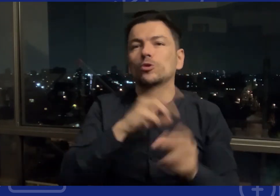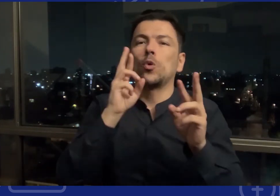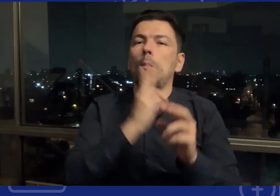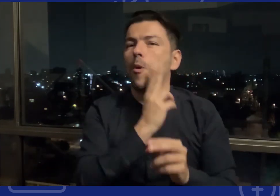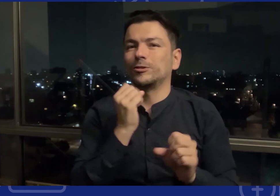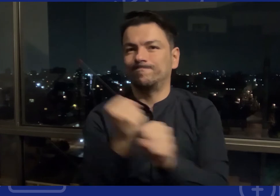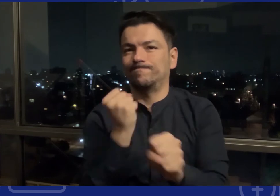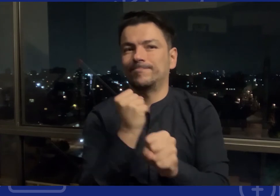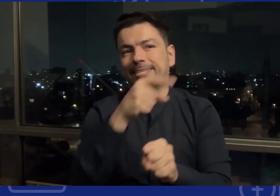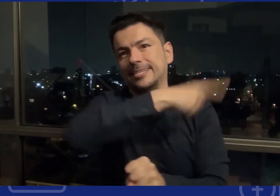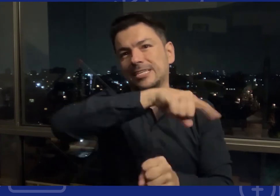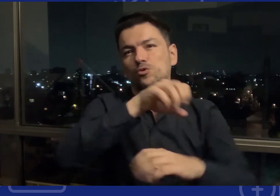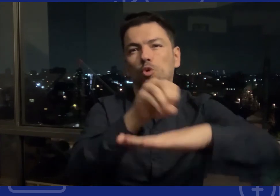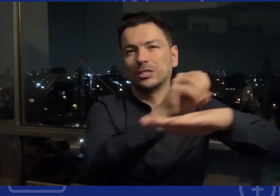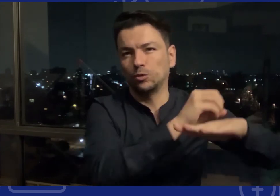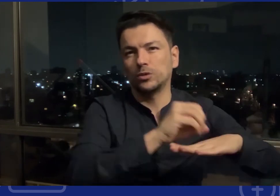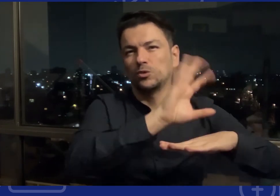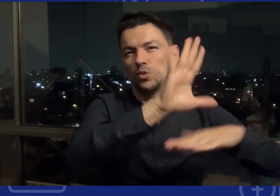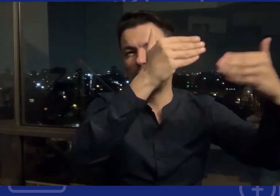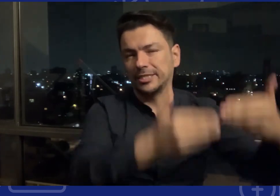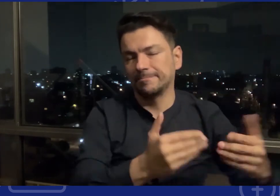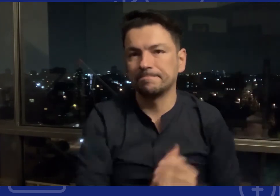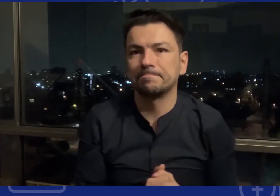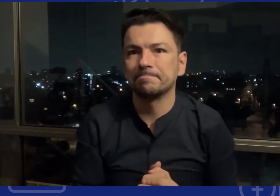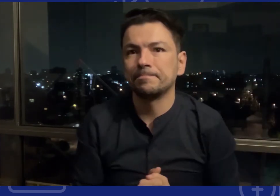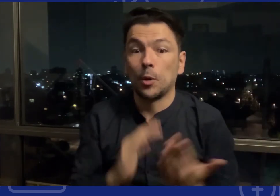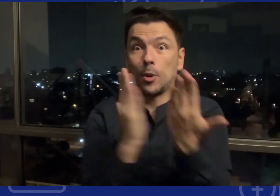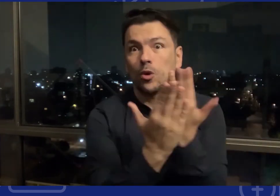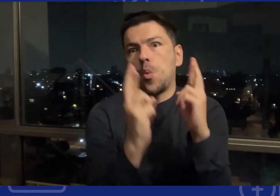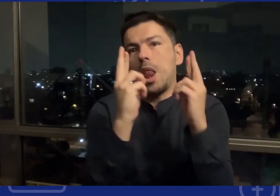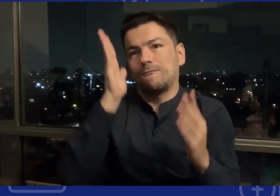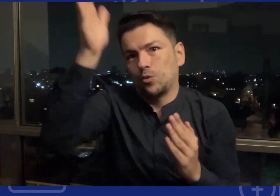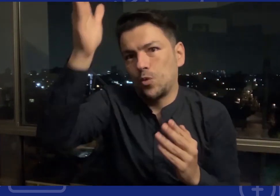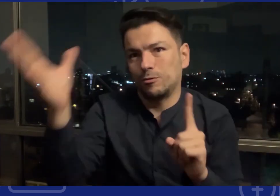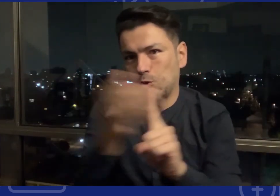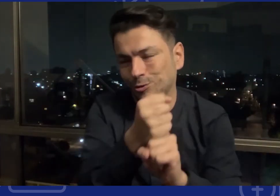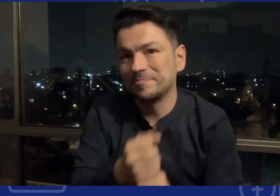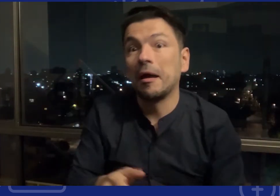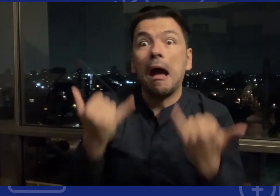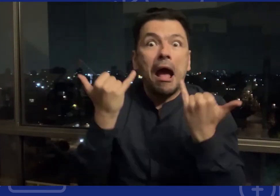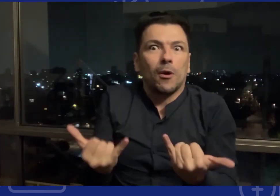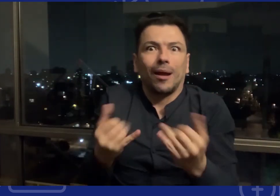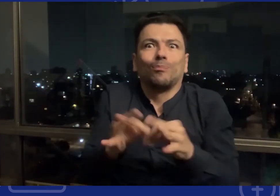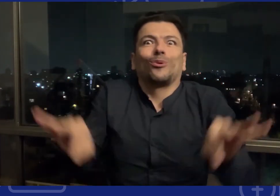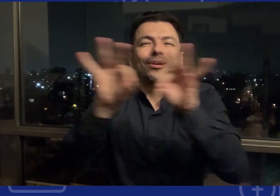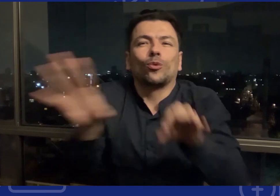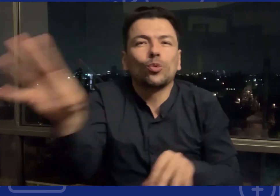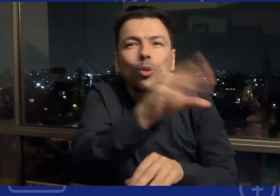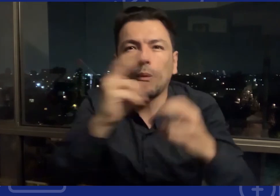pleno de los derechos de las personas con discapacidad es un logro que queremos alcanzar pero también es importante que ustedes